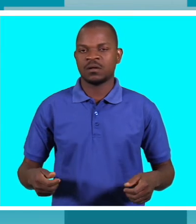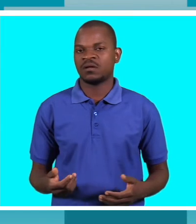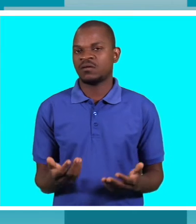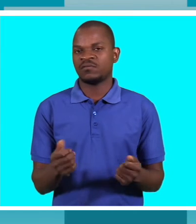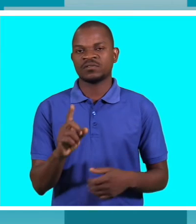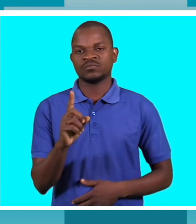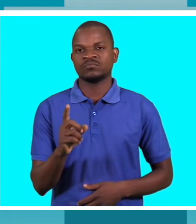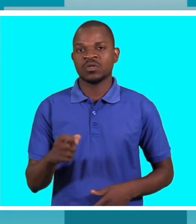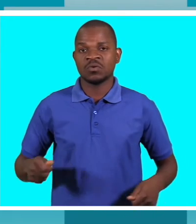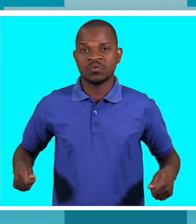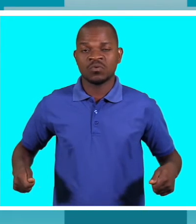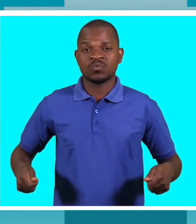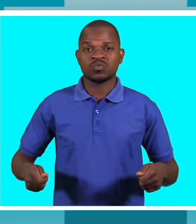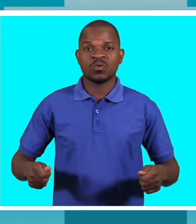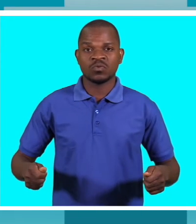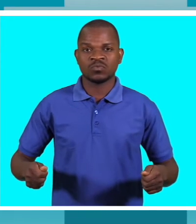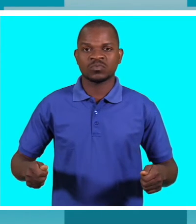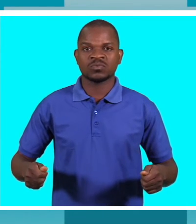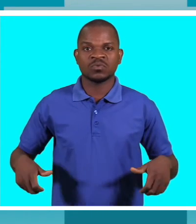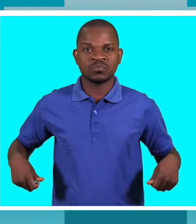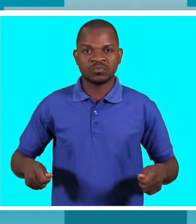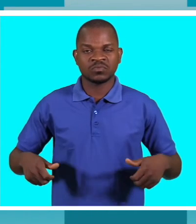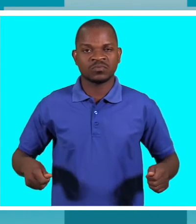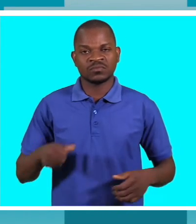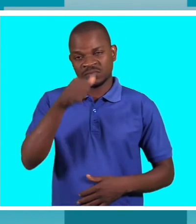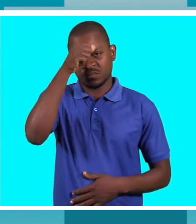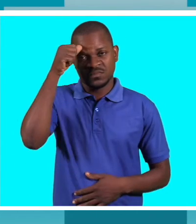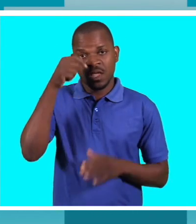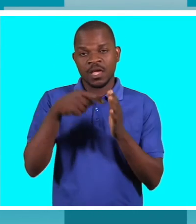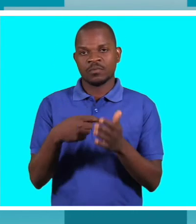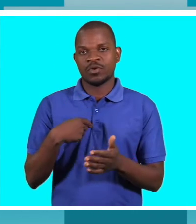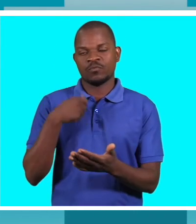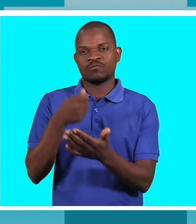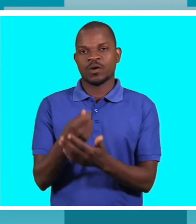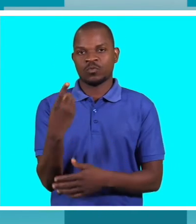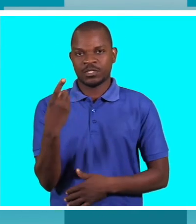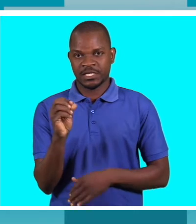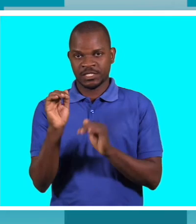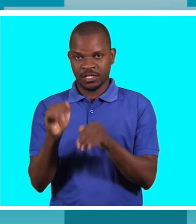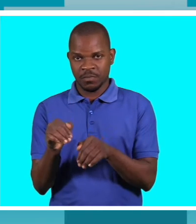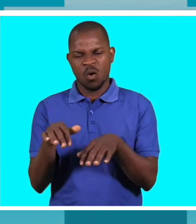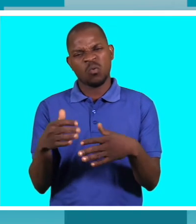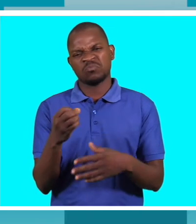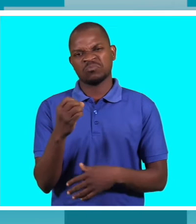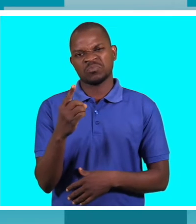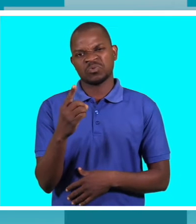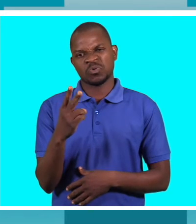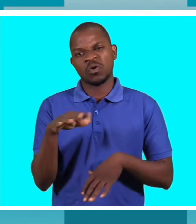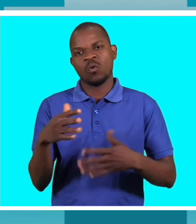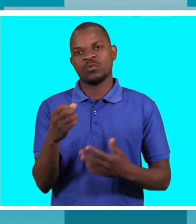enquanto eu pago 10 meticais ou uma criança normal paga 10 ou 12 ou 15 se já vem com a